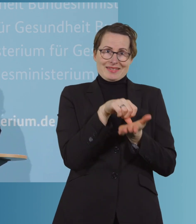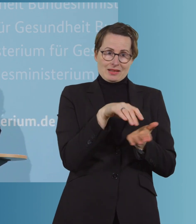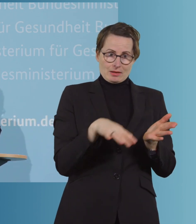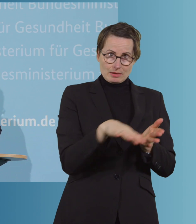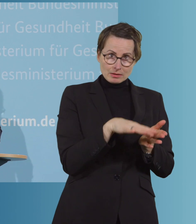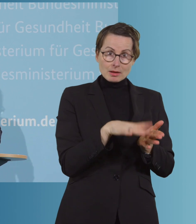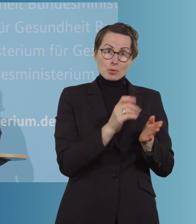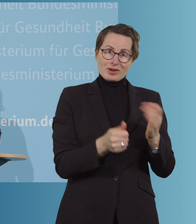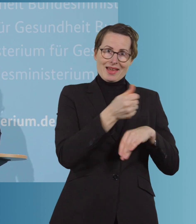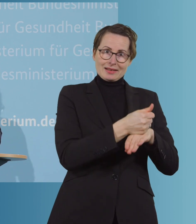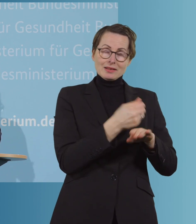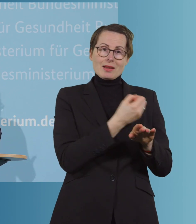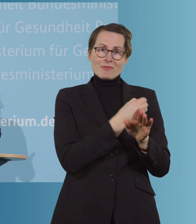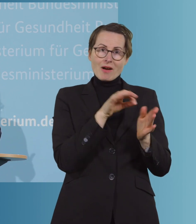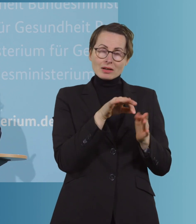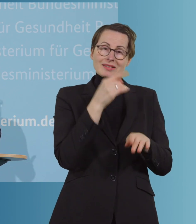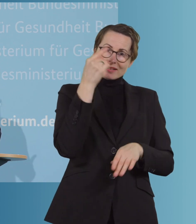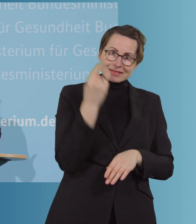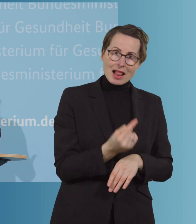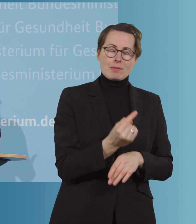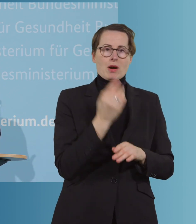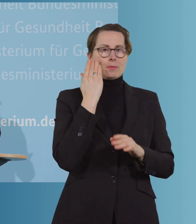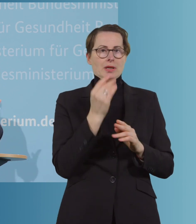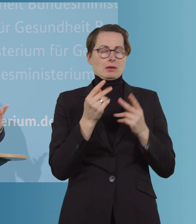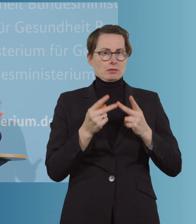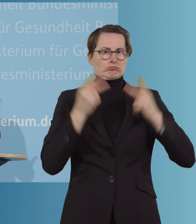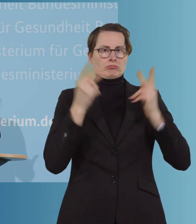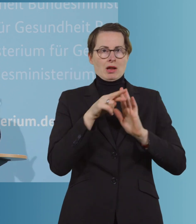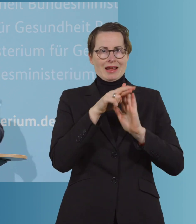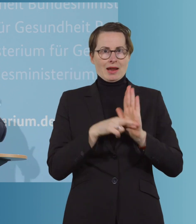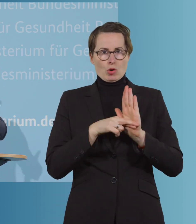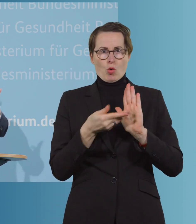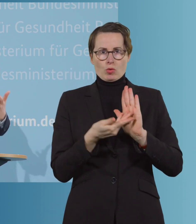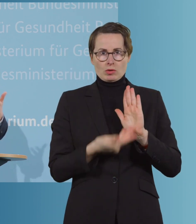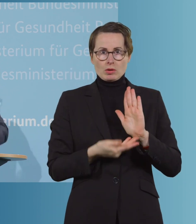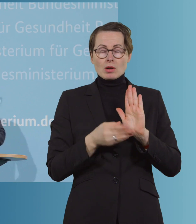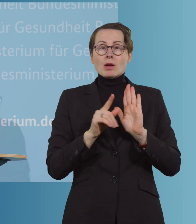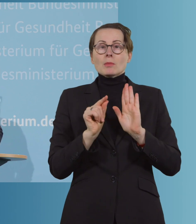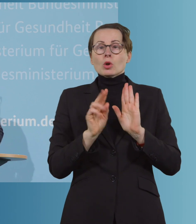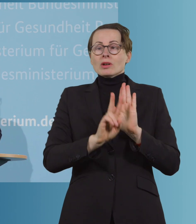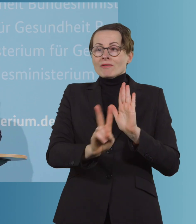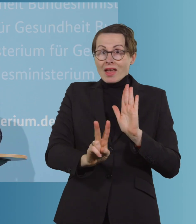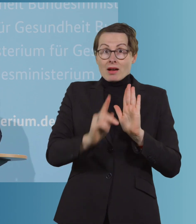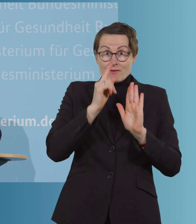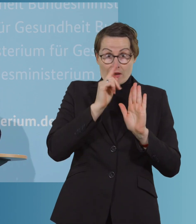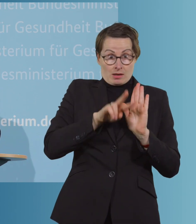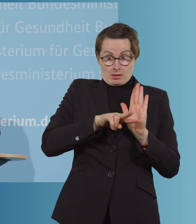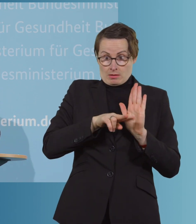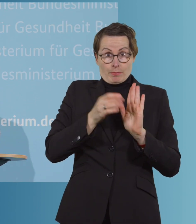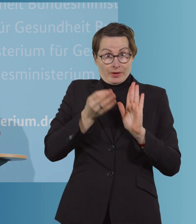jeweils einfach eine Regelung miteinander gibt, wer denn dann im Falle von Dosen, die am Abend